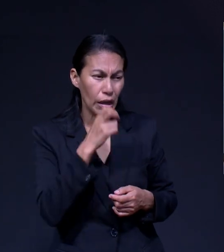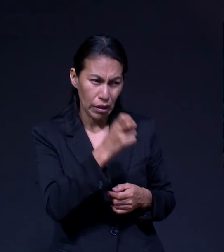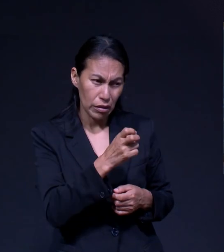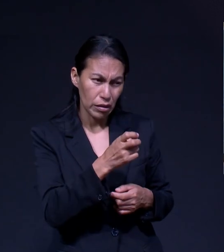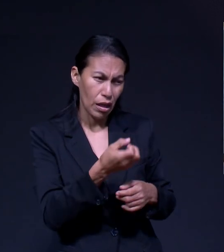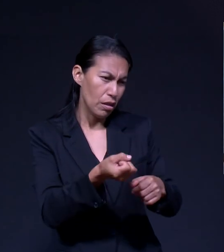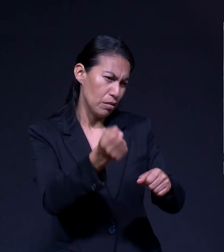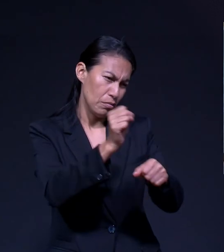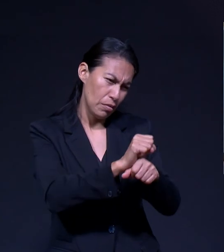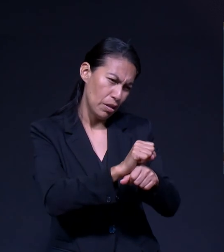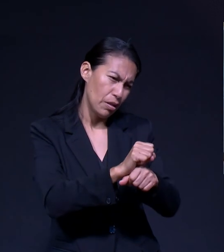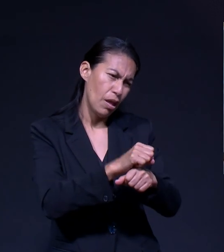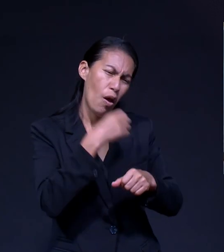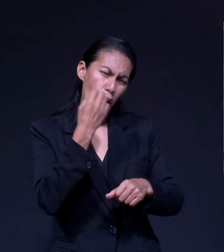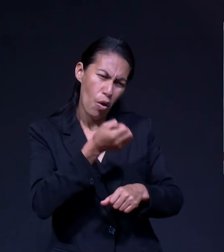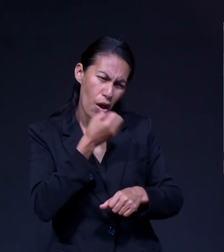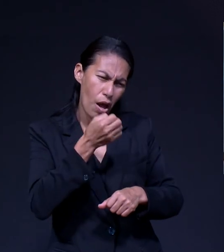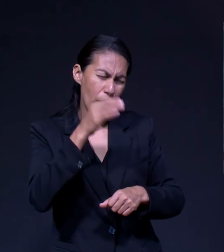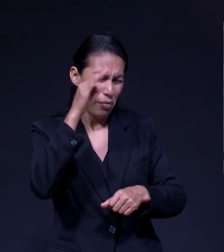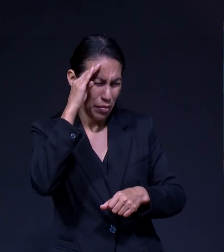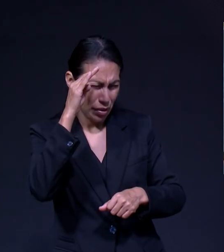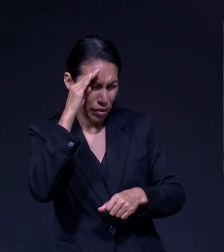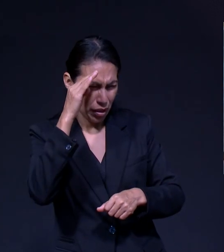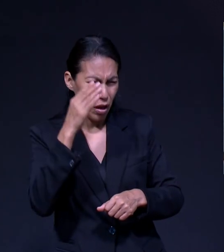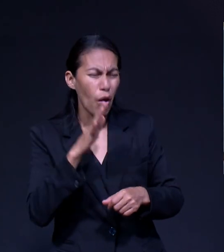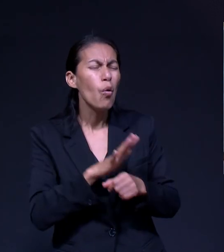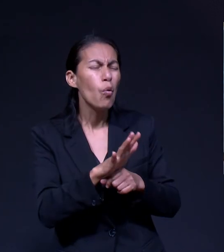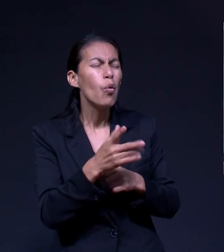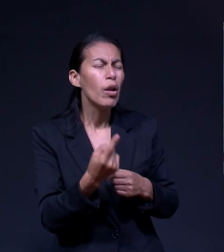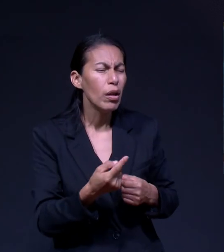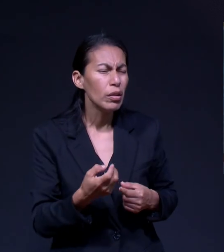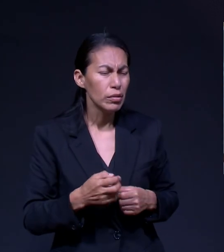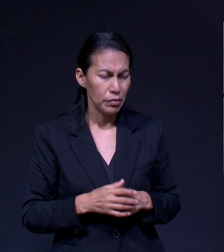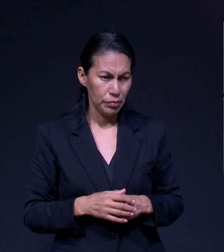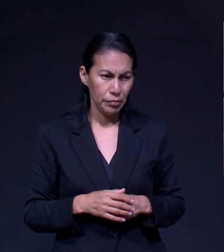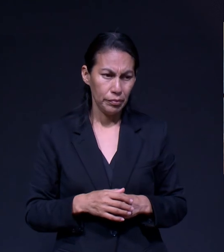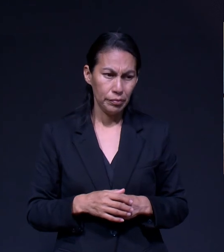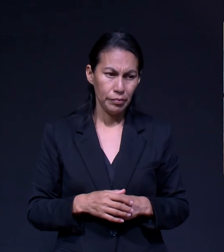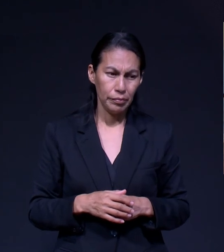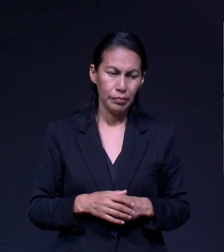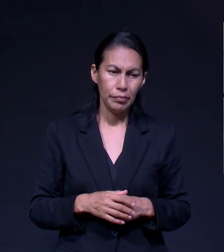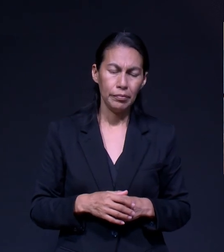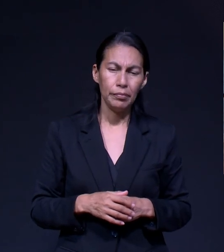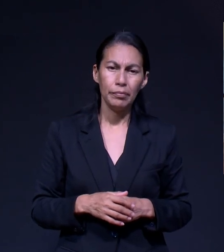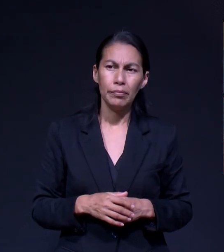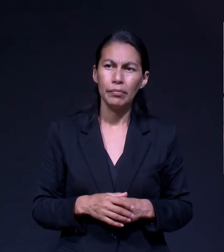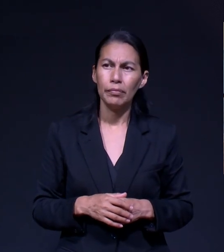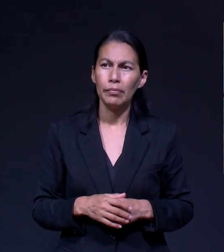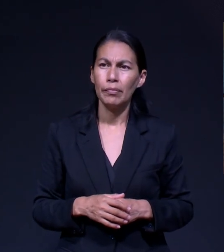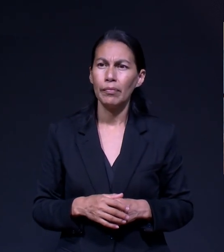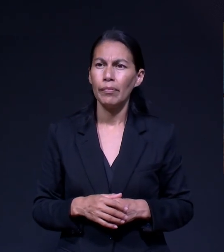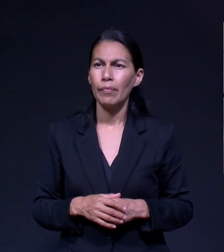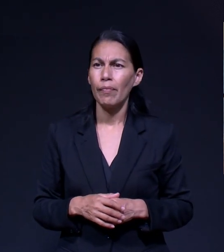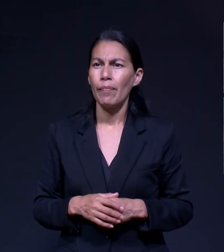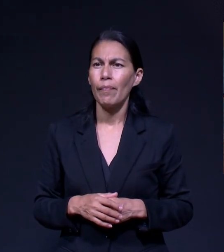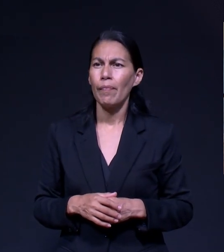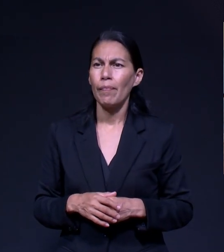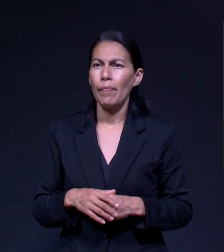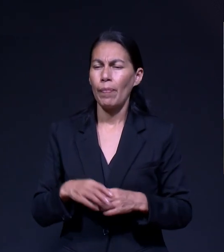orar, reflexionar durante esta semana que tenemos. ¿Cuál es la promesa que tienes para nosotros, Mariela? Se encuentra